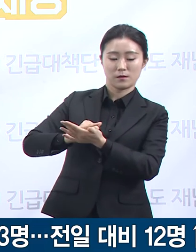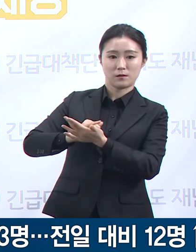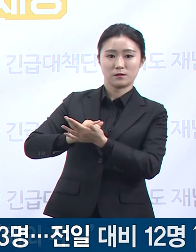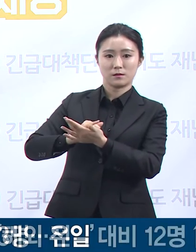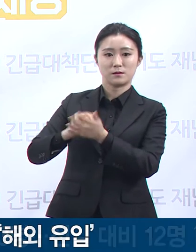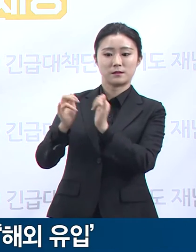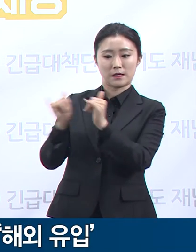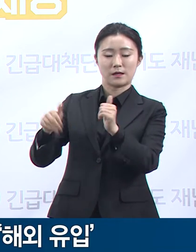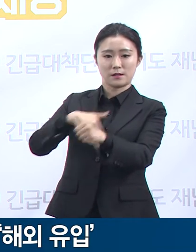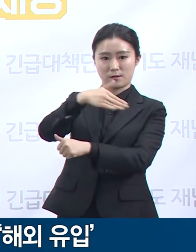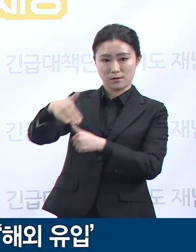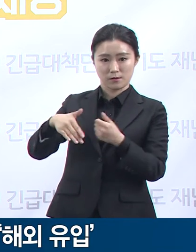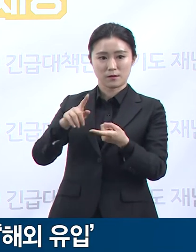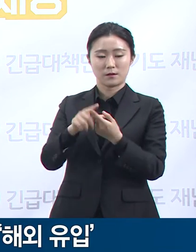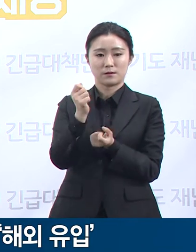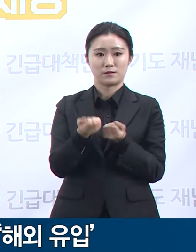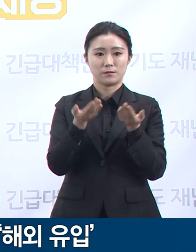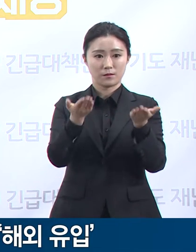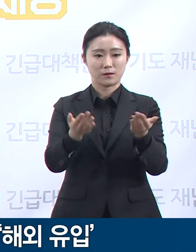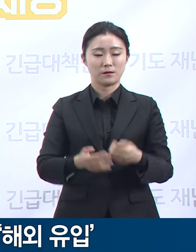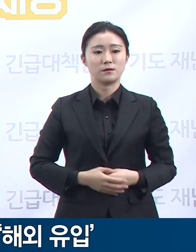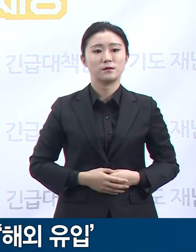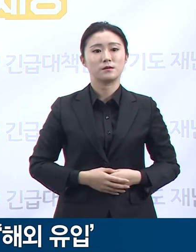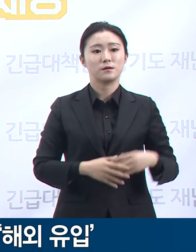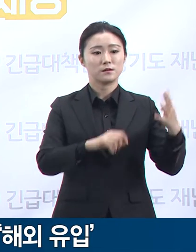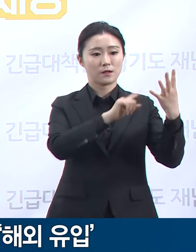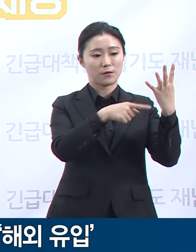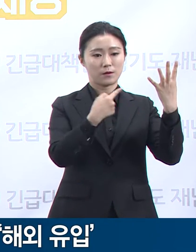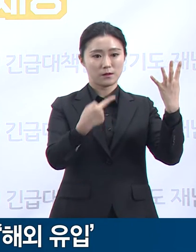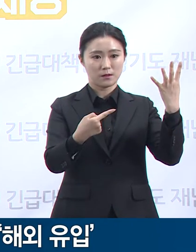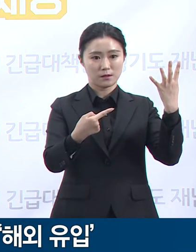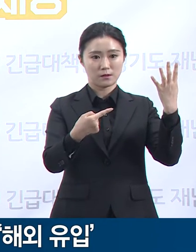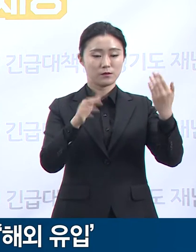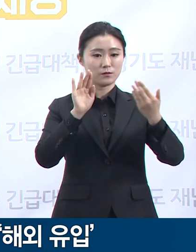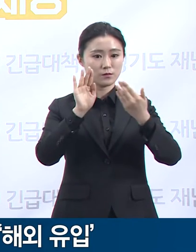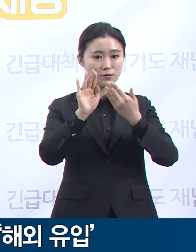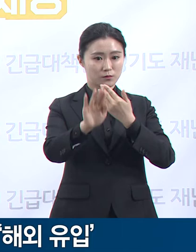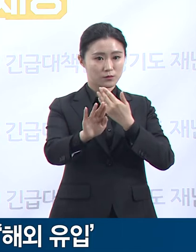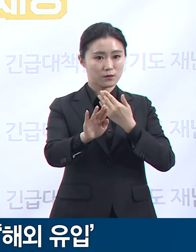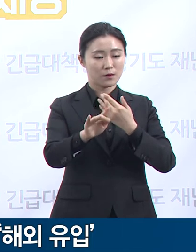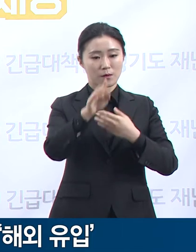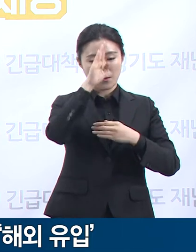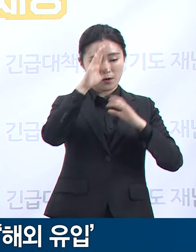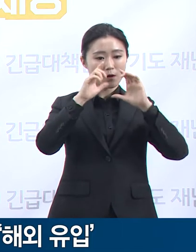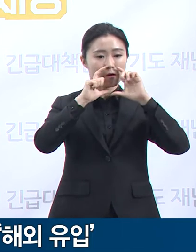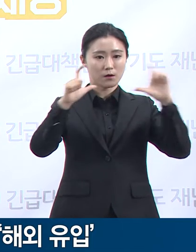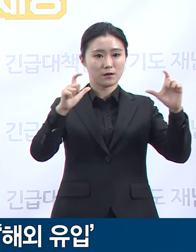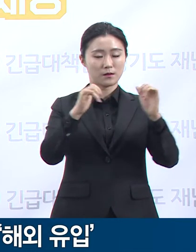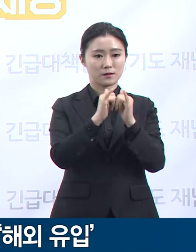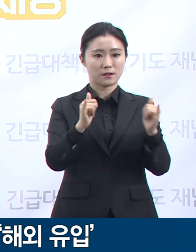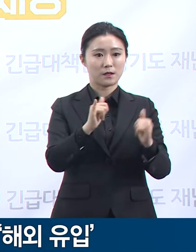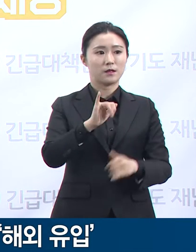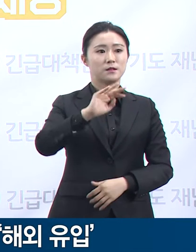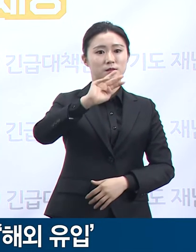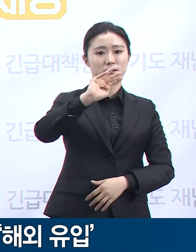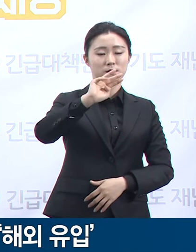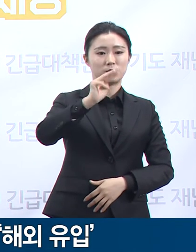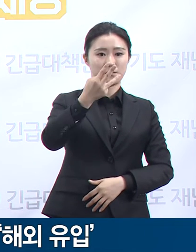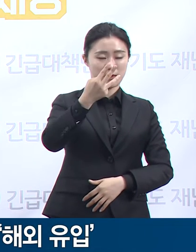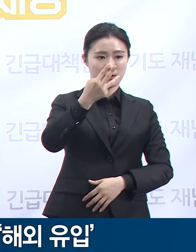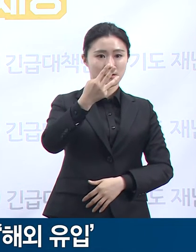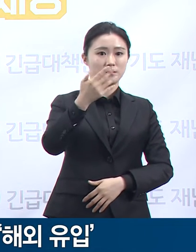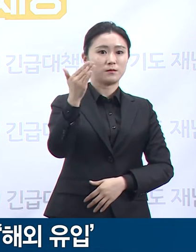4월 1일 이후 발생한 도내 확진자 352명 중 26.7%에 해당하는